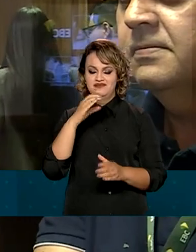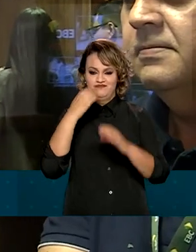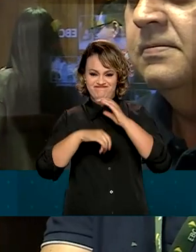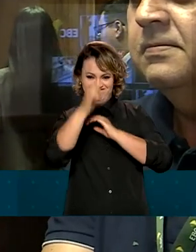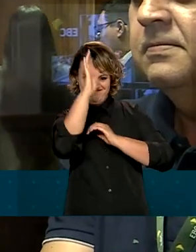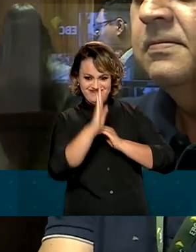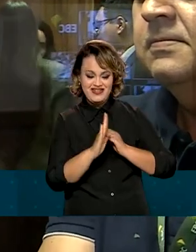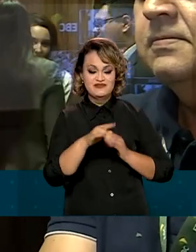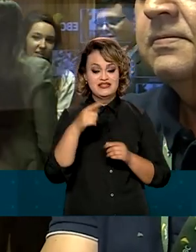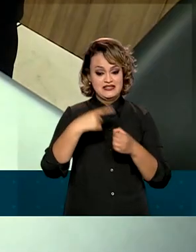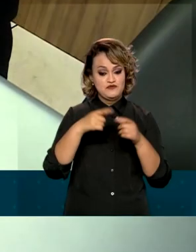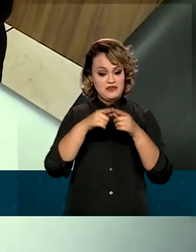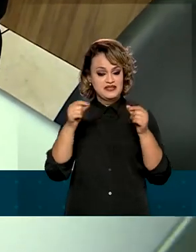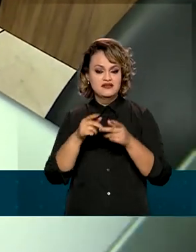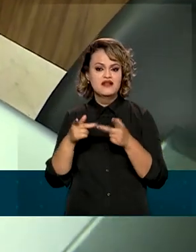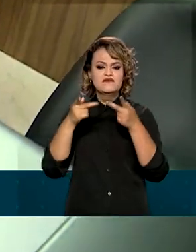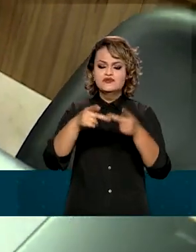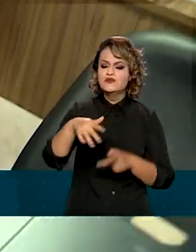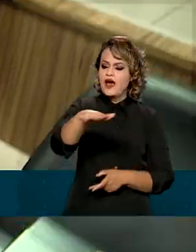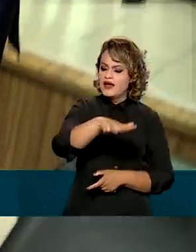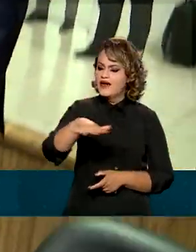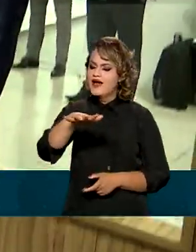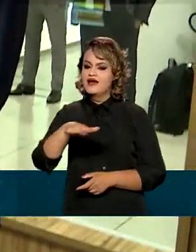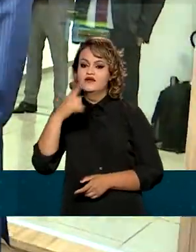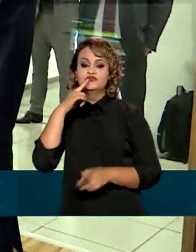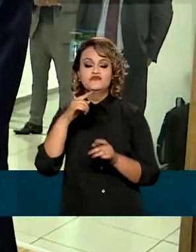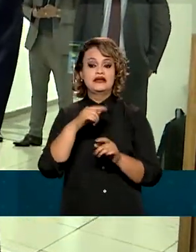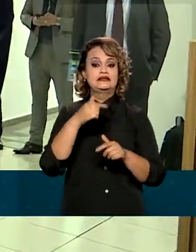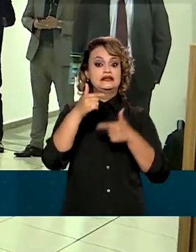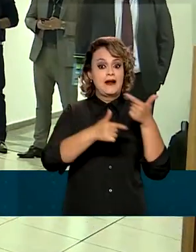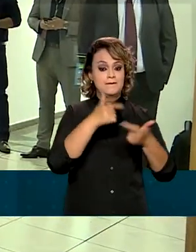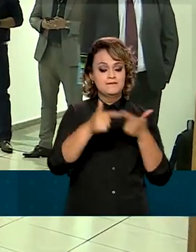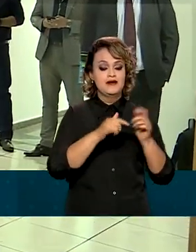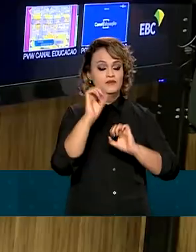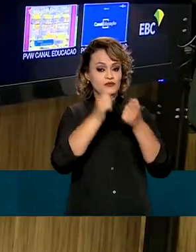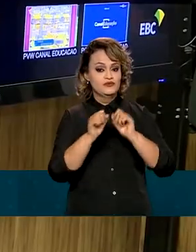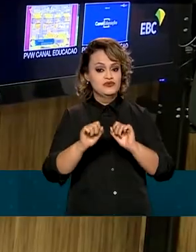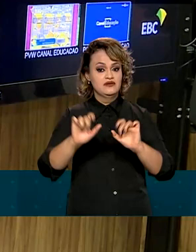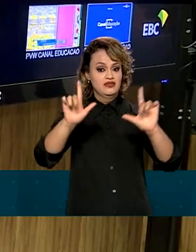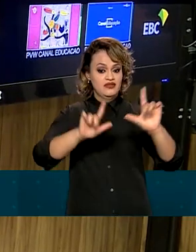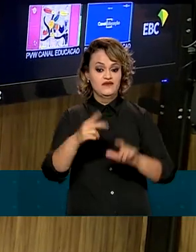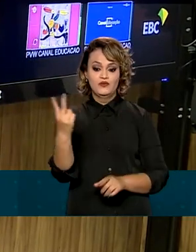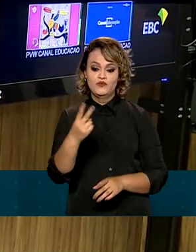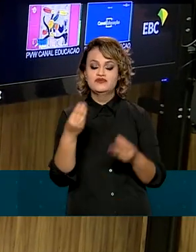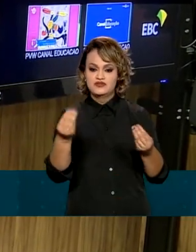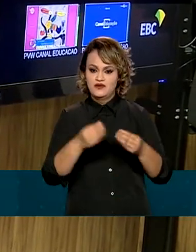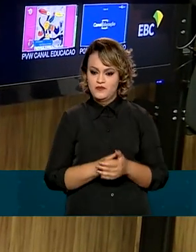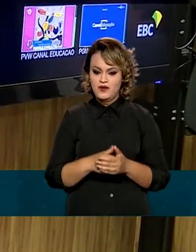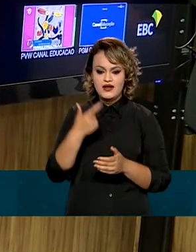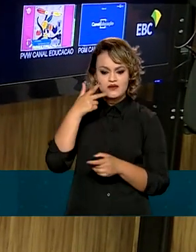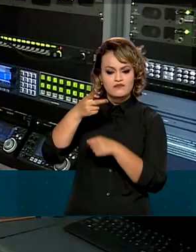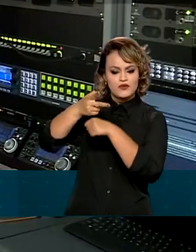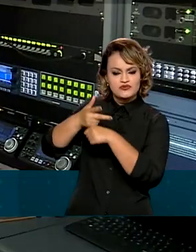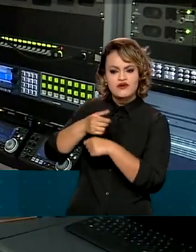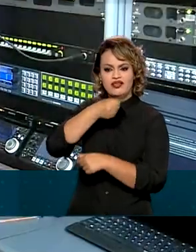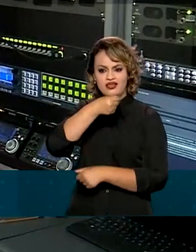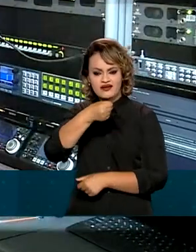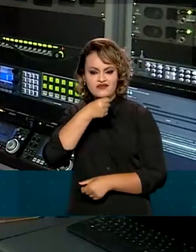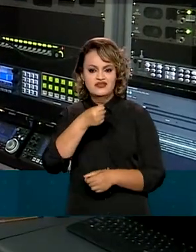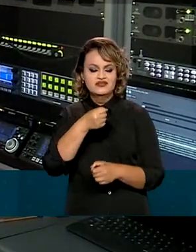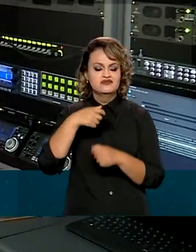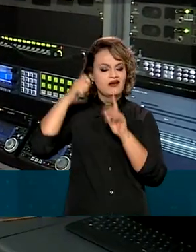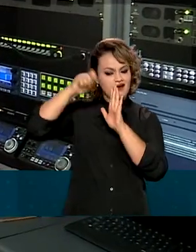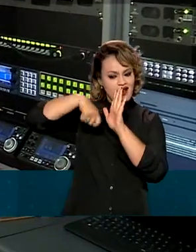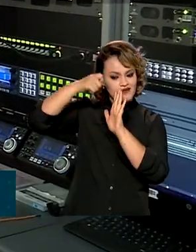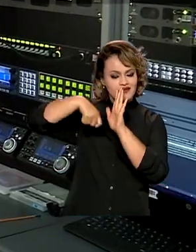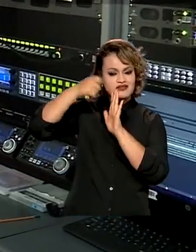Brasília. Ele visitou as instalações onde serão produzidos esses novos canais. As gravações e entrevistas também